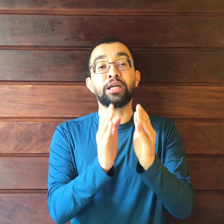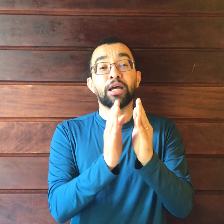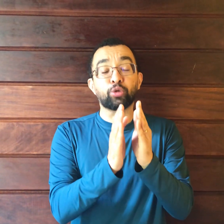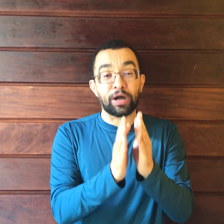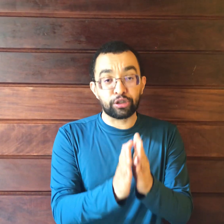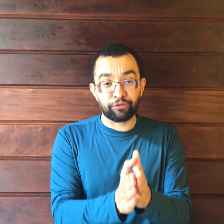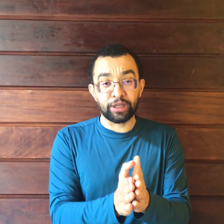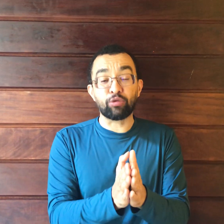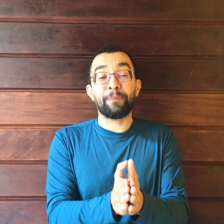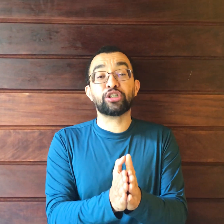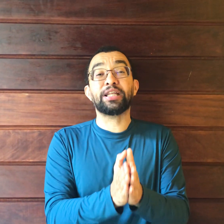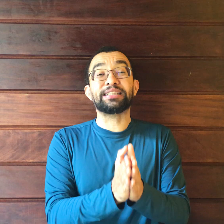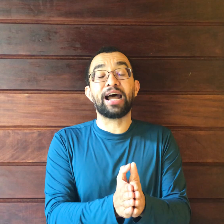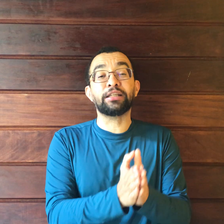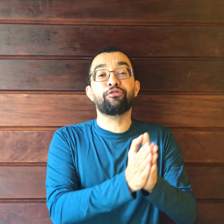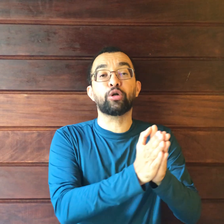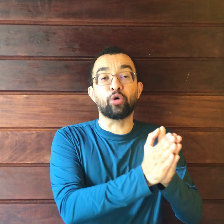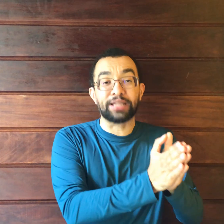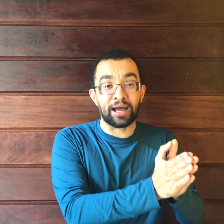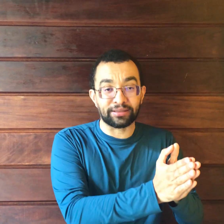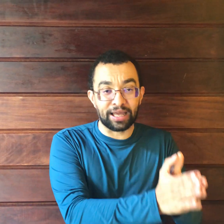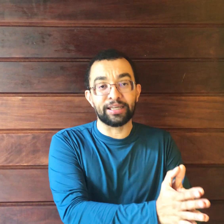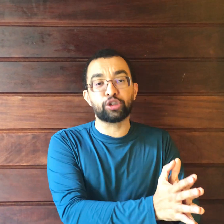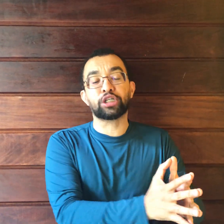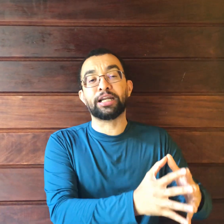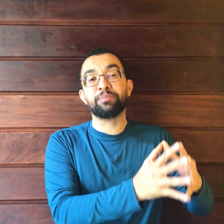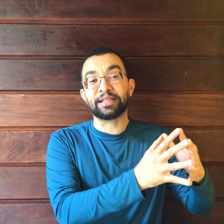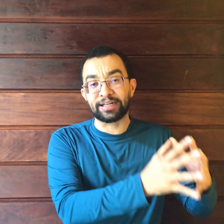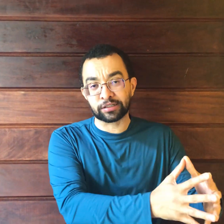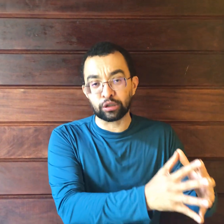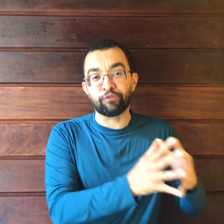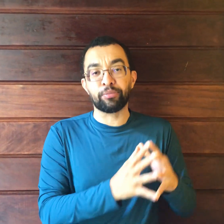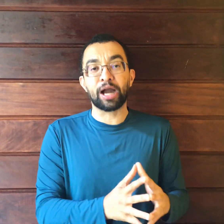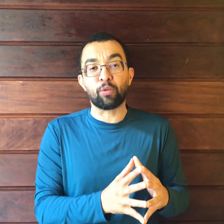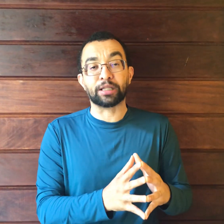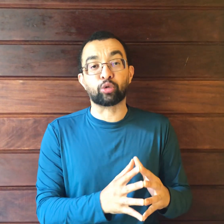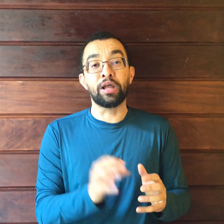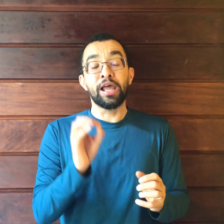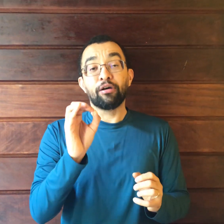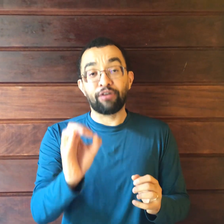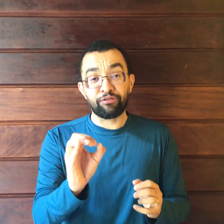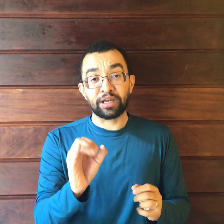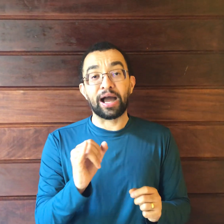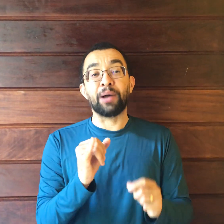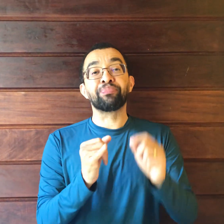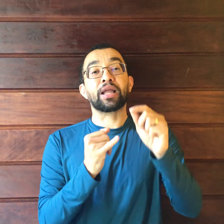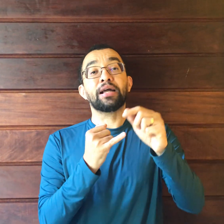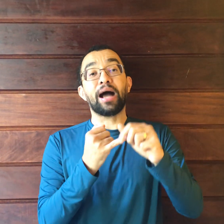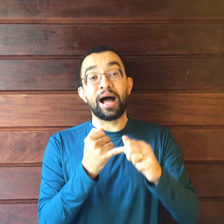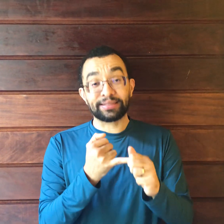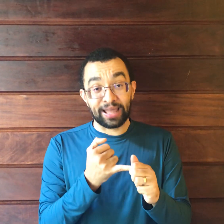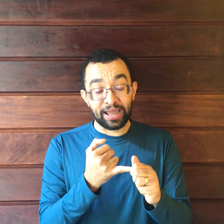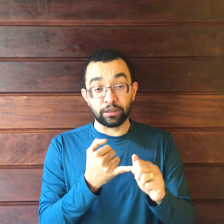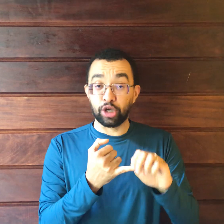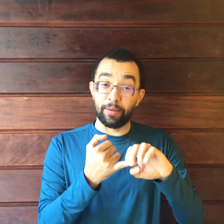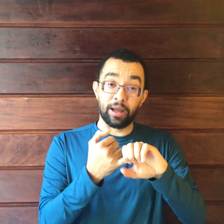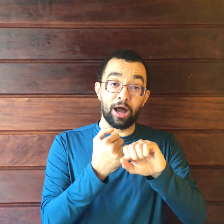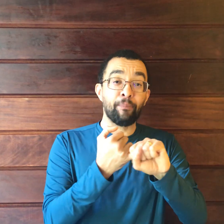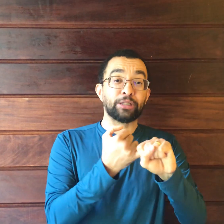do advento, a partir da entrada em vigor da lei anticrime a 13964? Vai ficar aumento